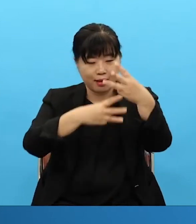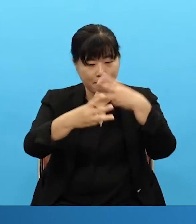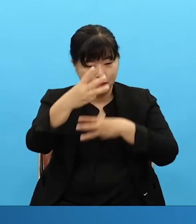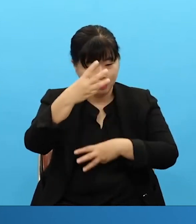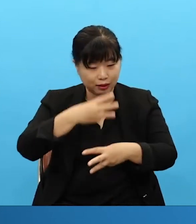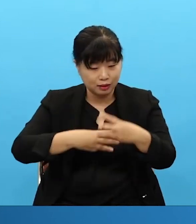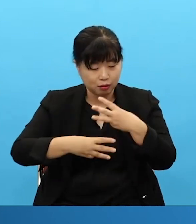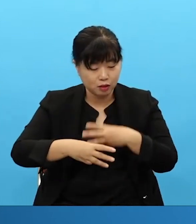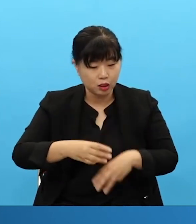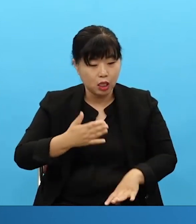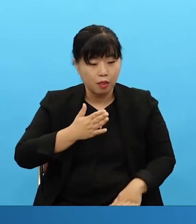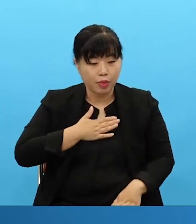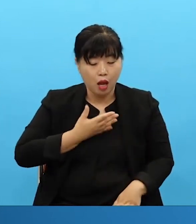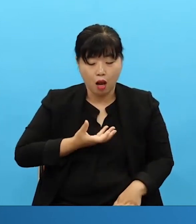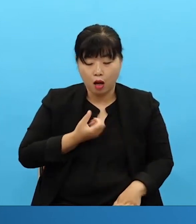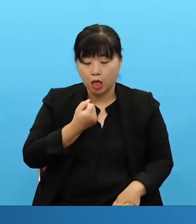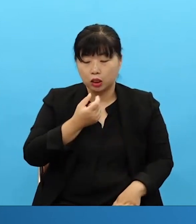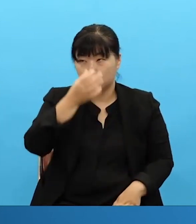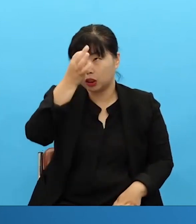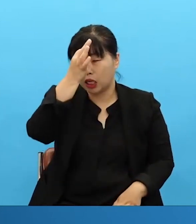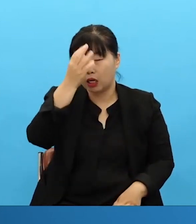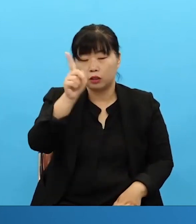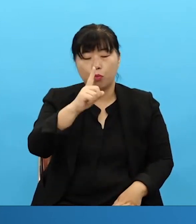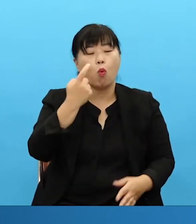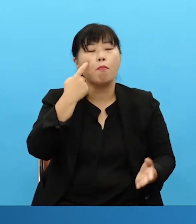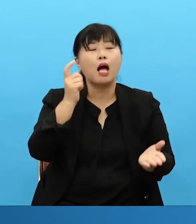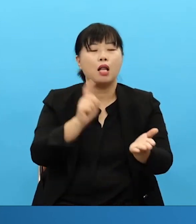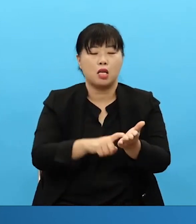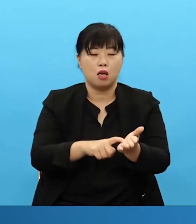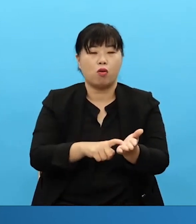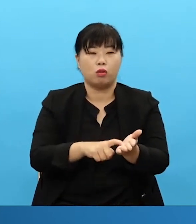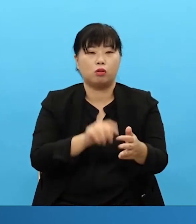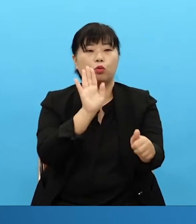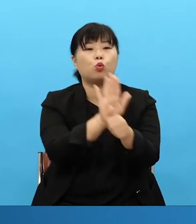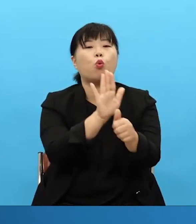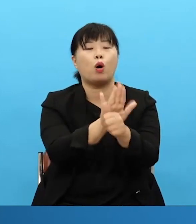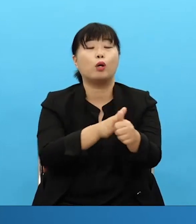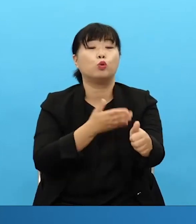That make our remnants know their accurate talent. This is what's important.